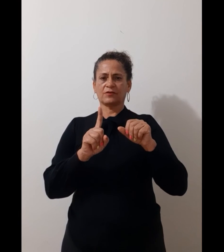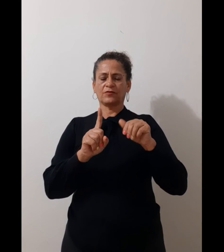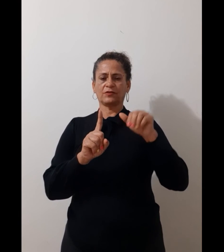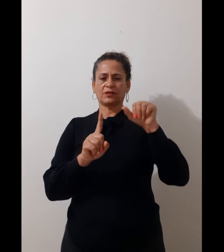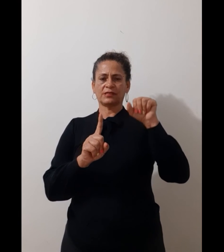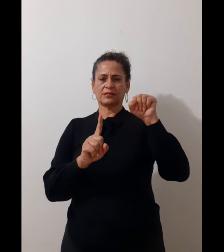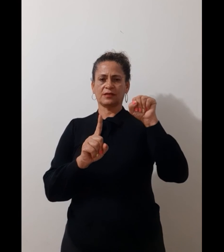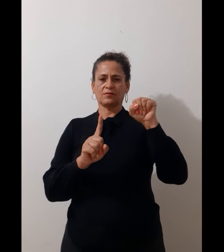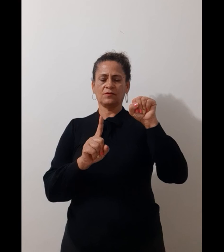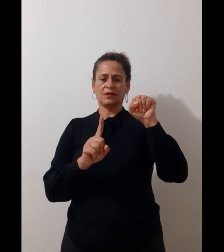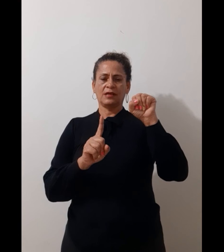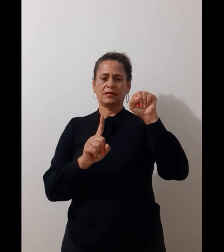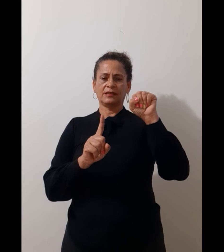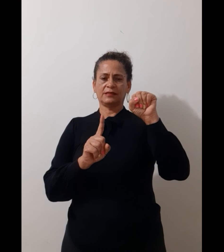filosofia. Vamos